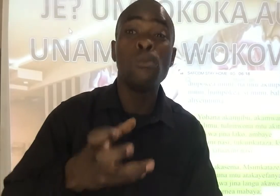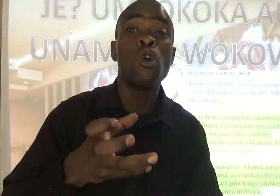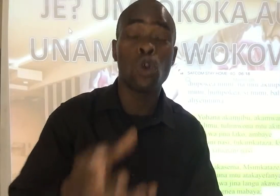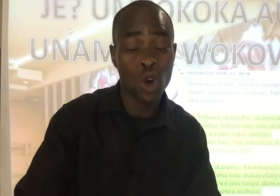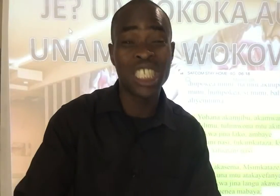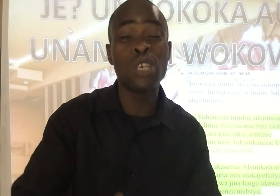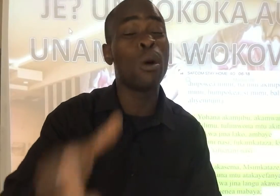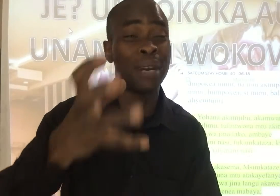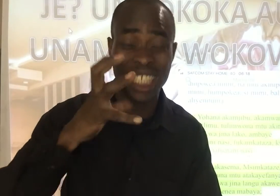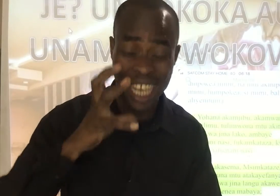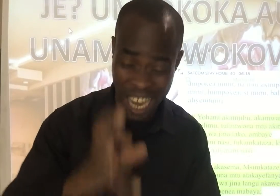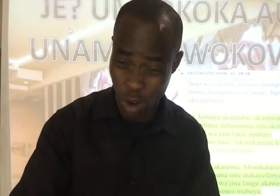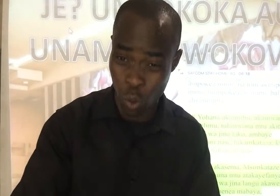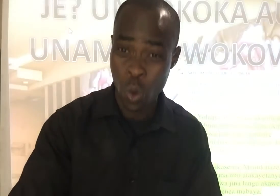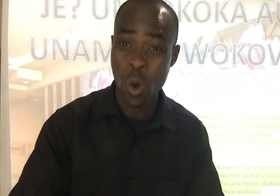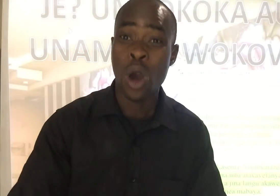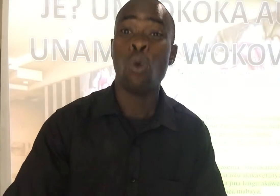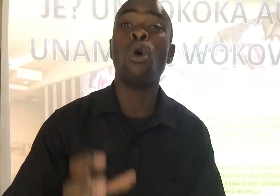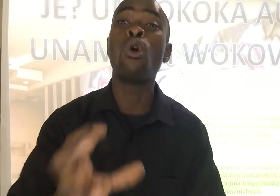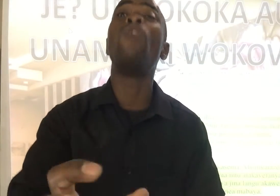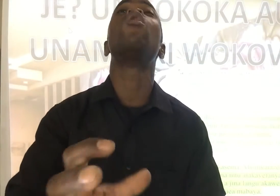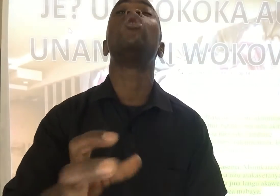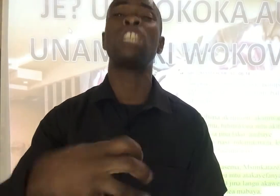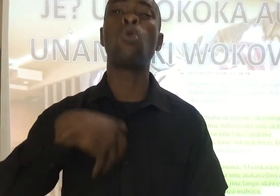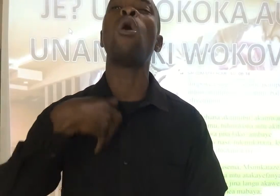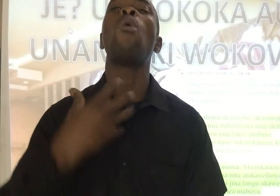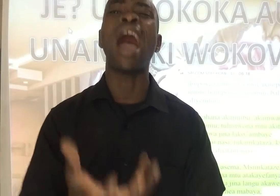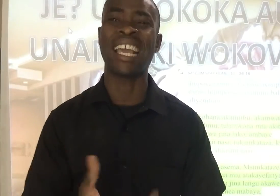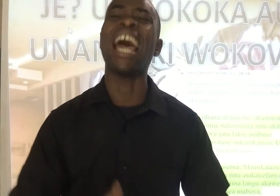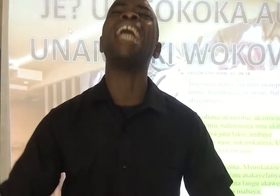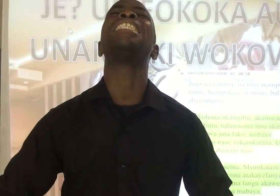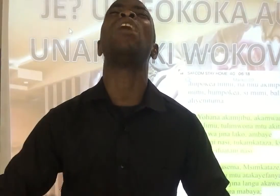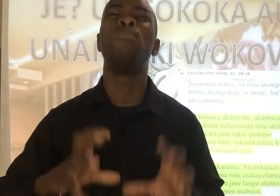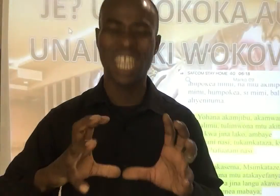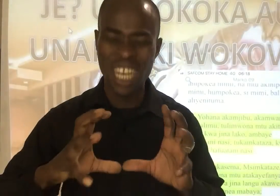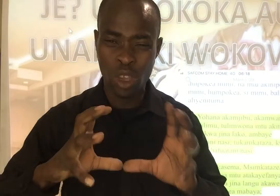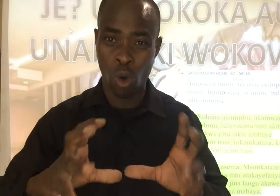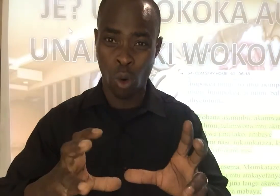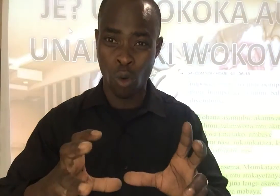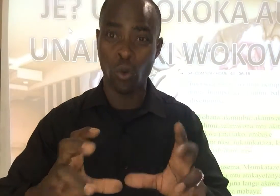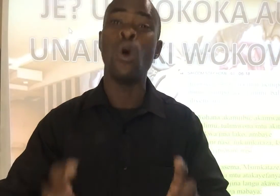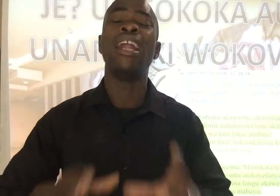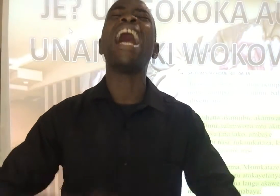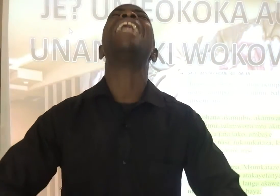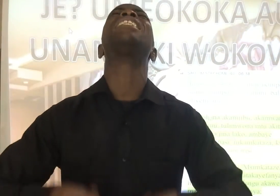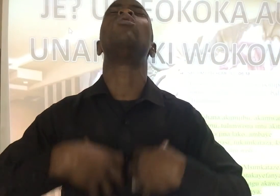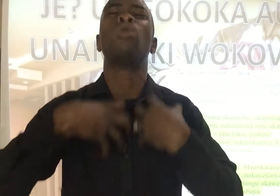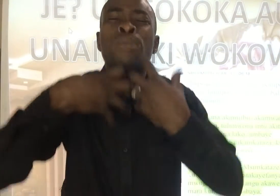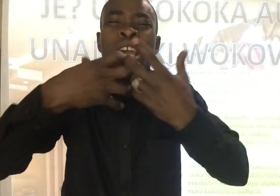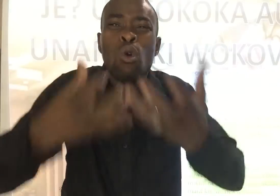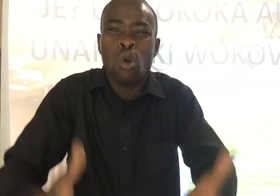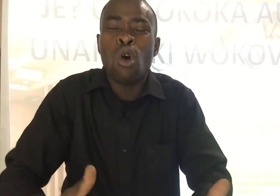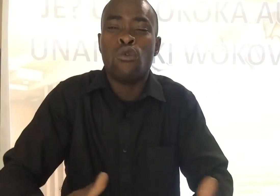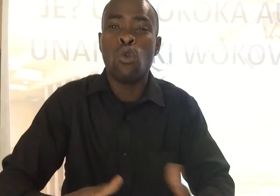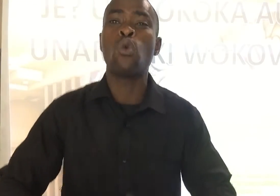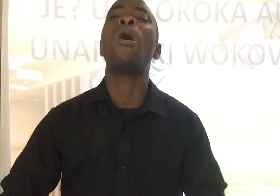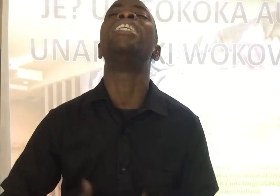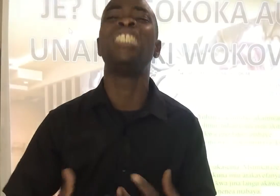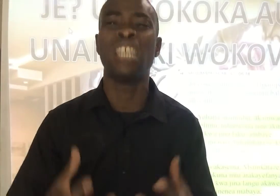mwokozi wa maisha yangu Wakofu utakuwa wake Hata umiliki wakofu Na ata utumia wakofu Kwa jidia